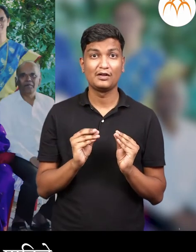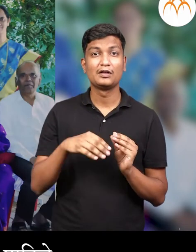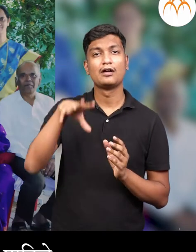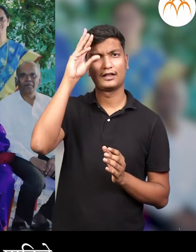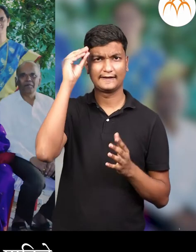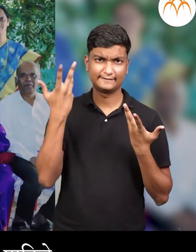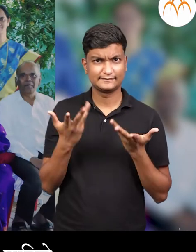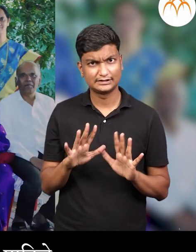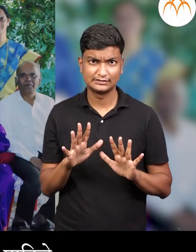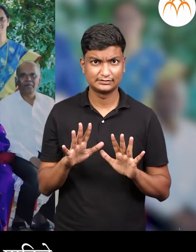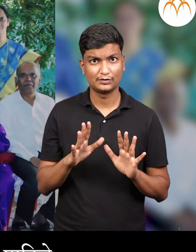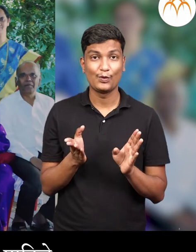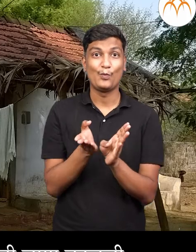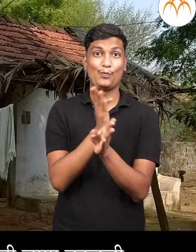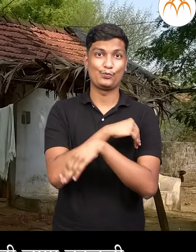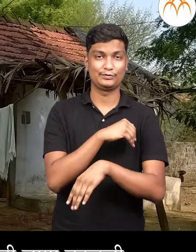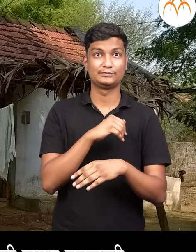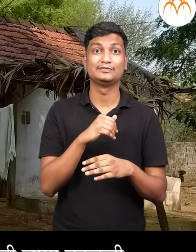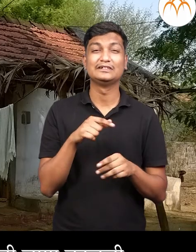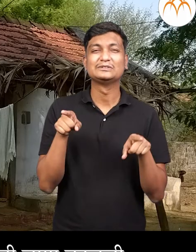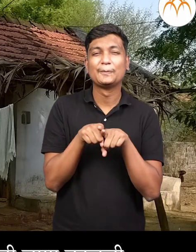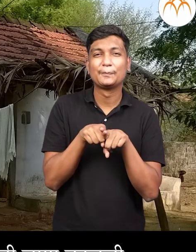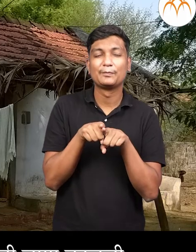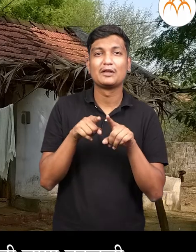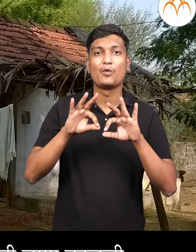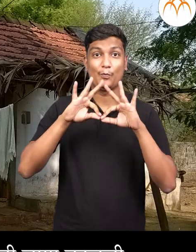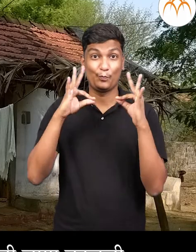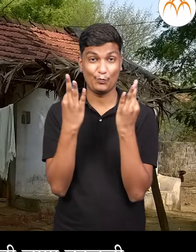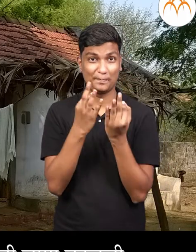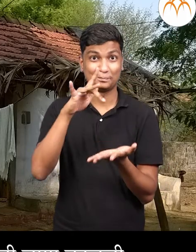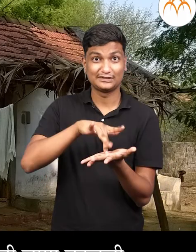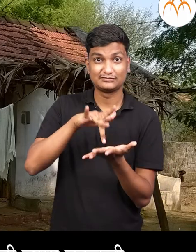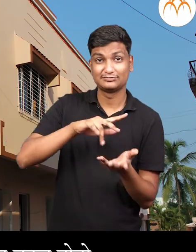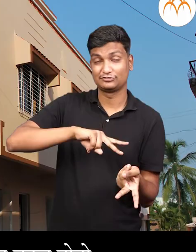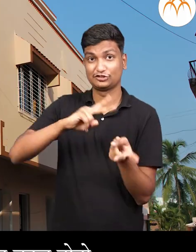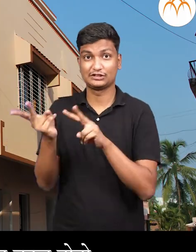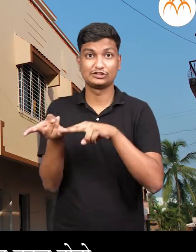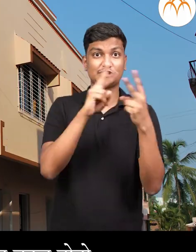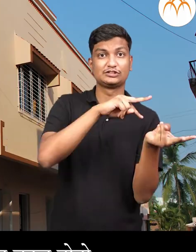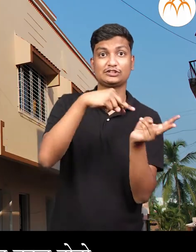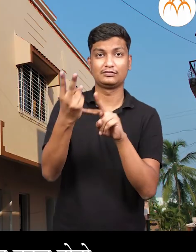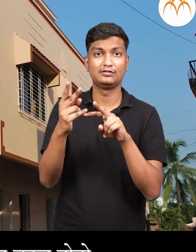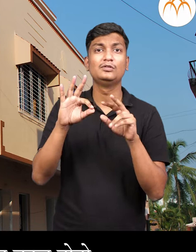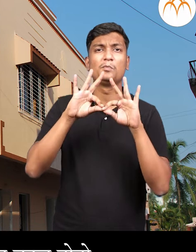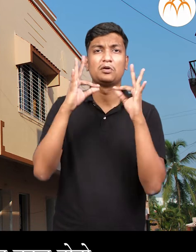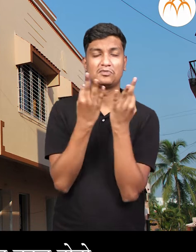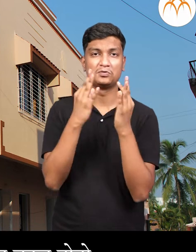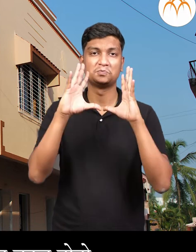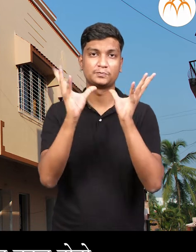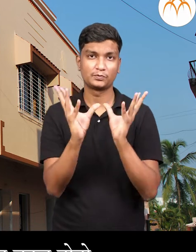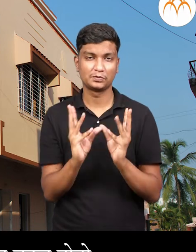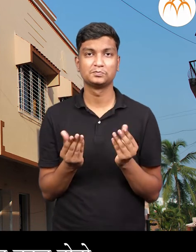आपन मागिल पाठात पाहिले। तसेच कुटुम बातिल लोकानी राणेची जागा बदली, तरी घरातिल लोकानची संखेत